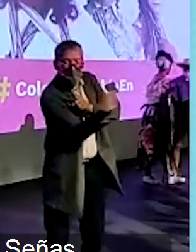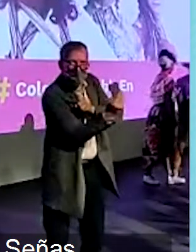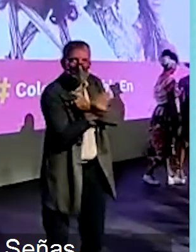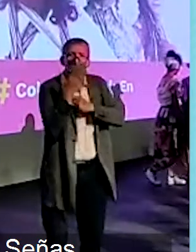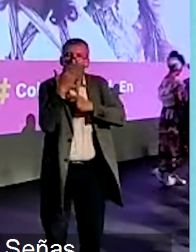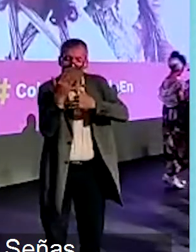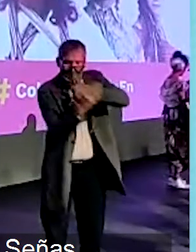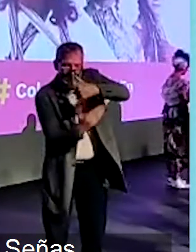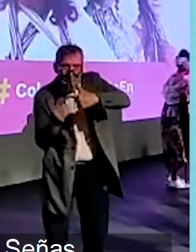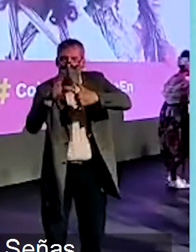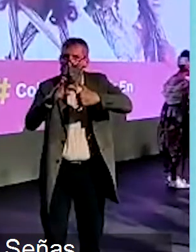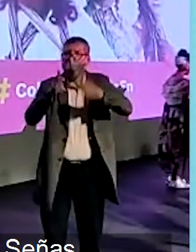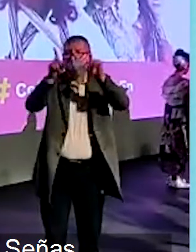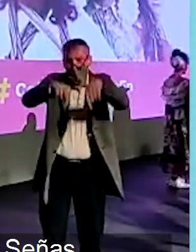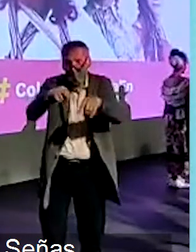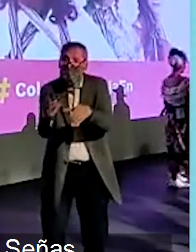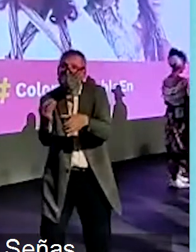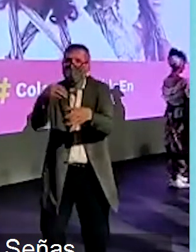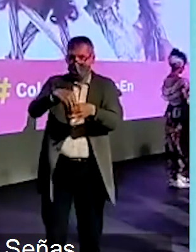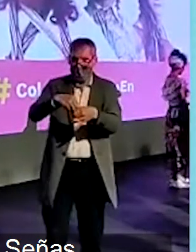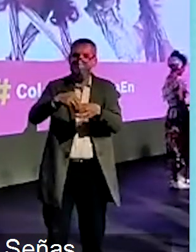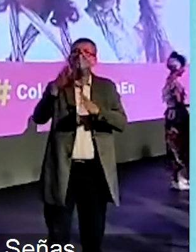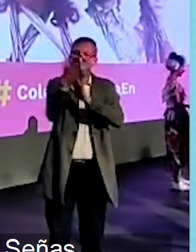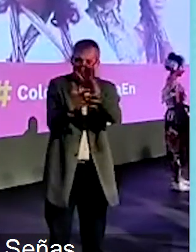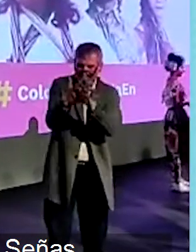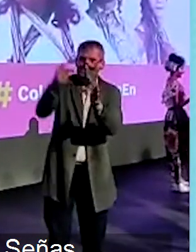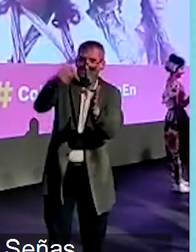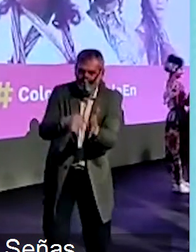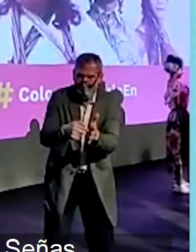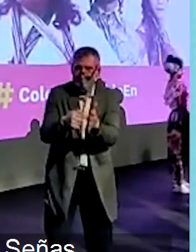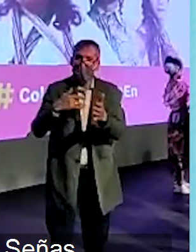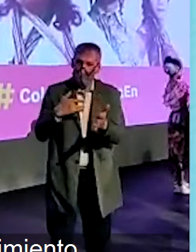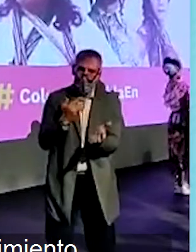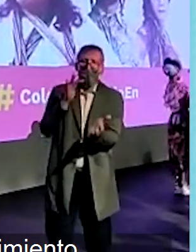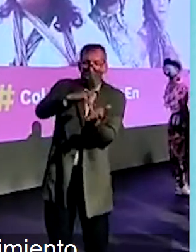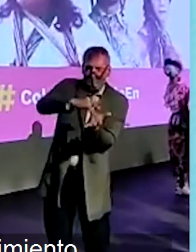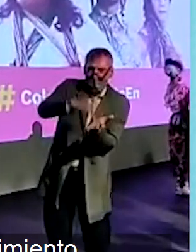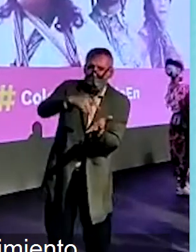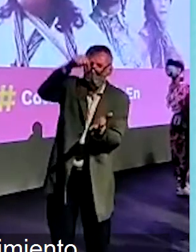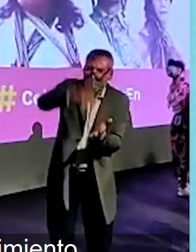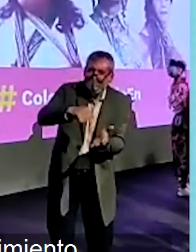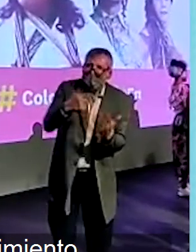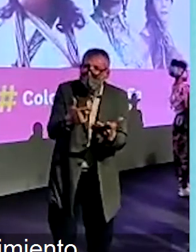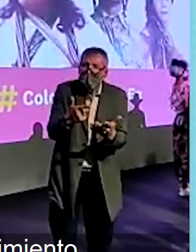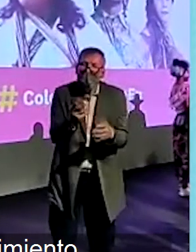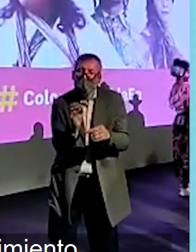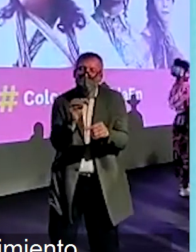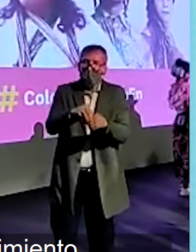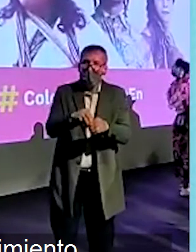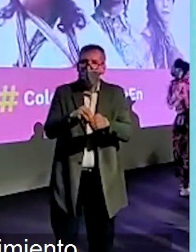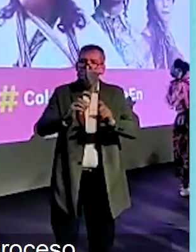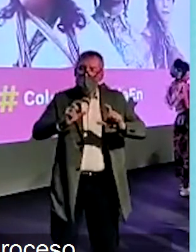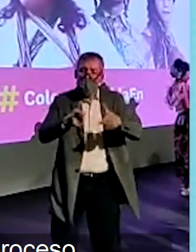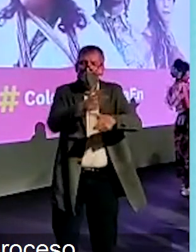se incluye la lengua de señas, nuestra participación fue realizando